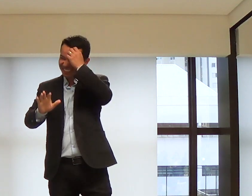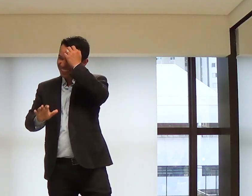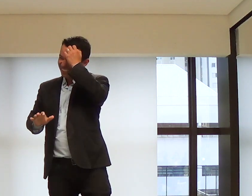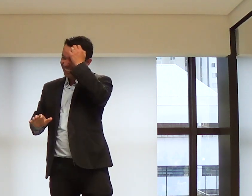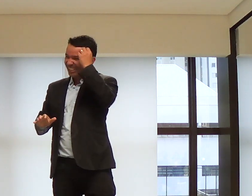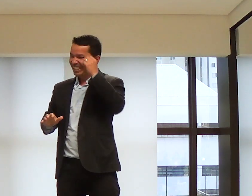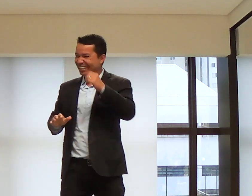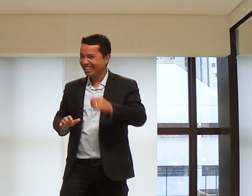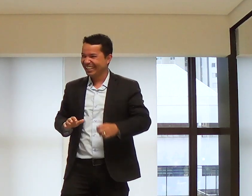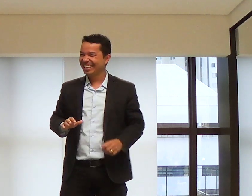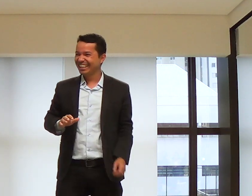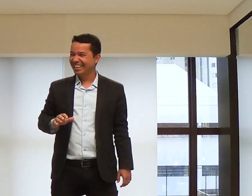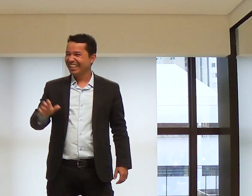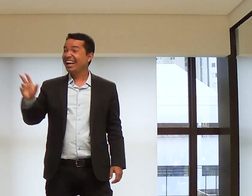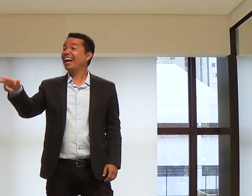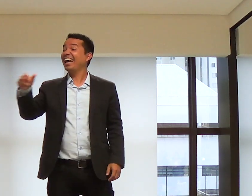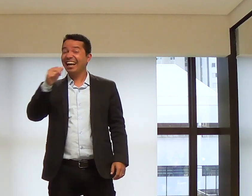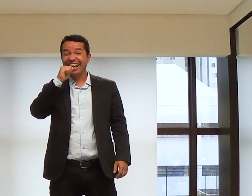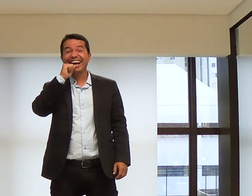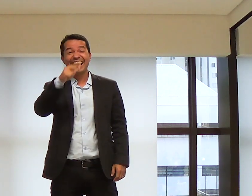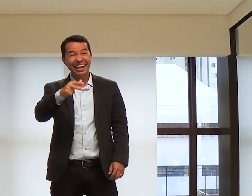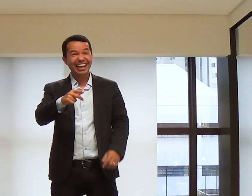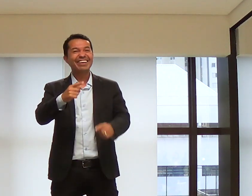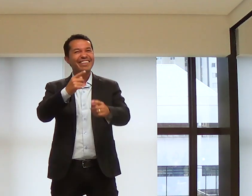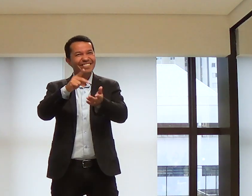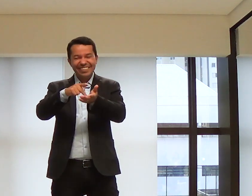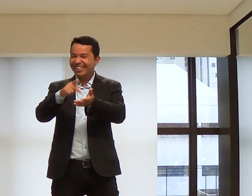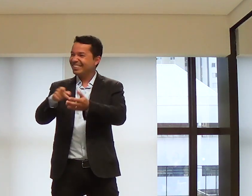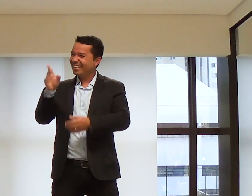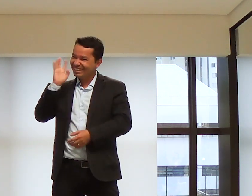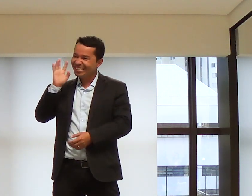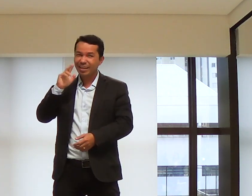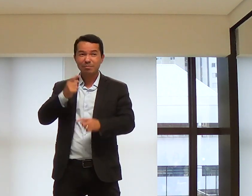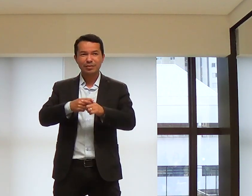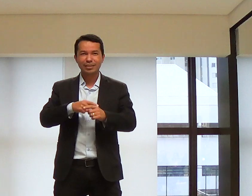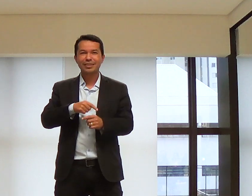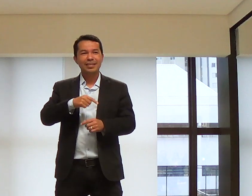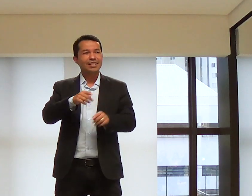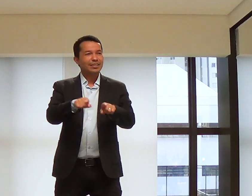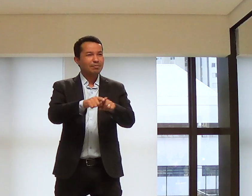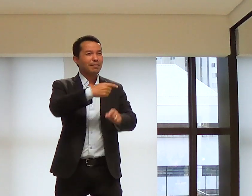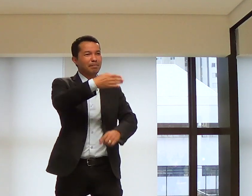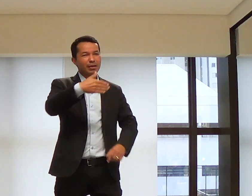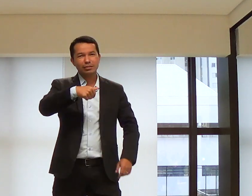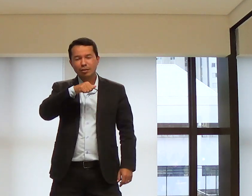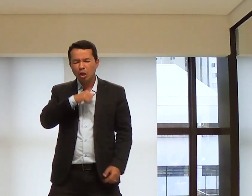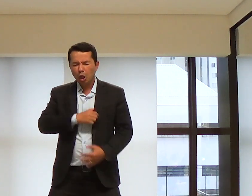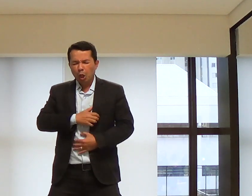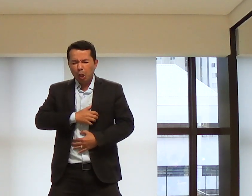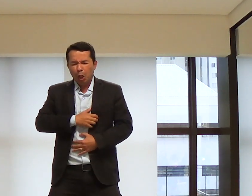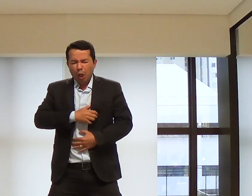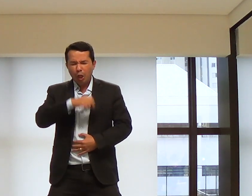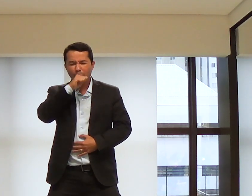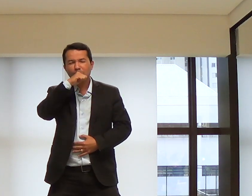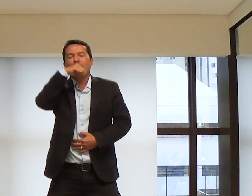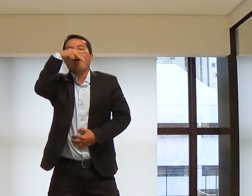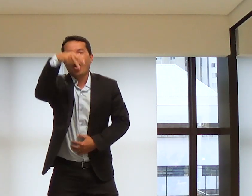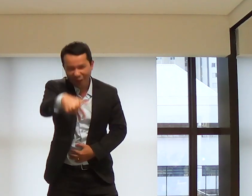uniu ele, né? Então. É, também assim. Esse sinal é legal. O peixe uniu